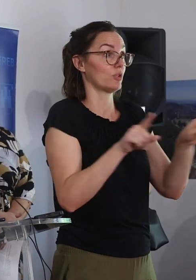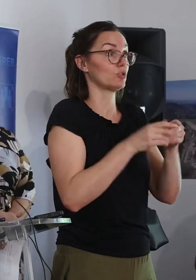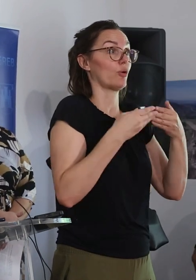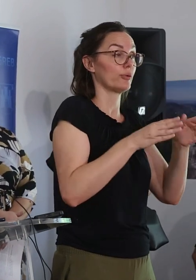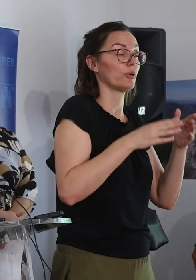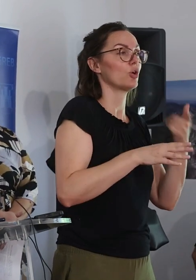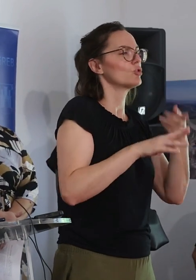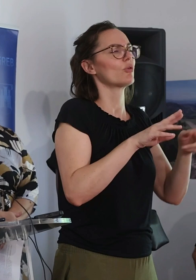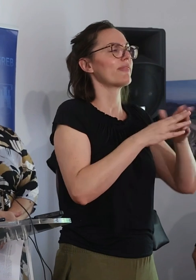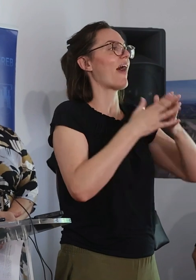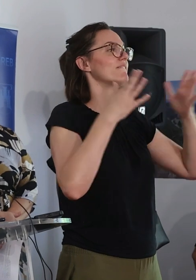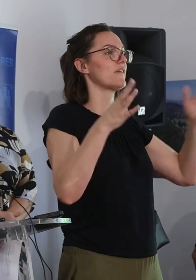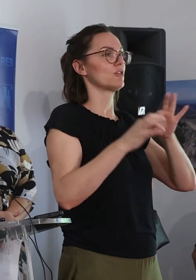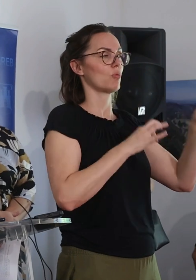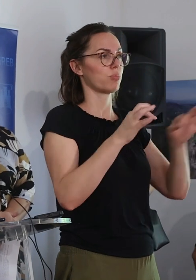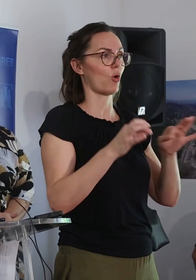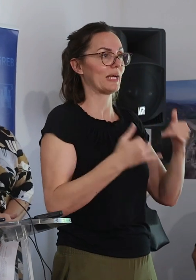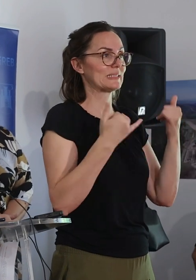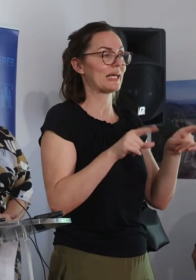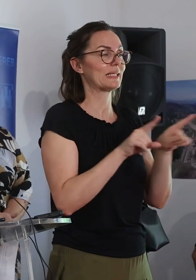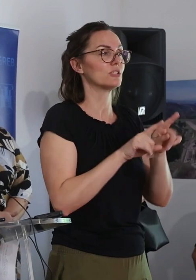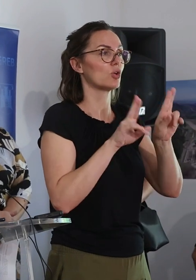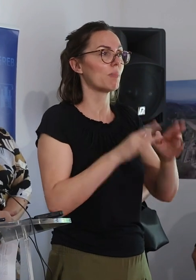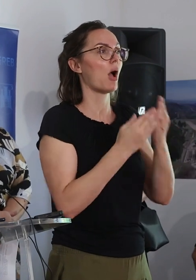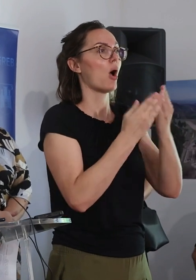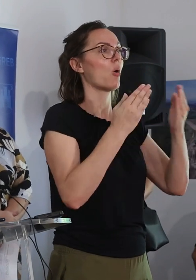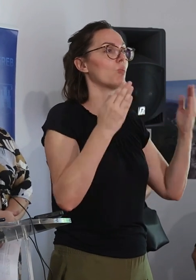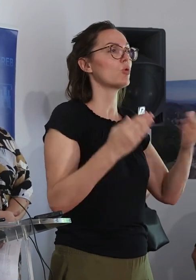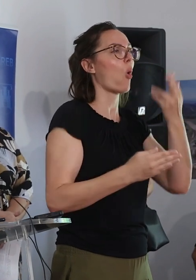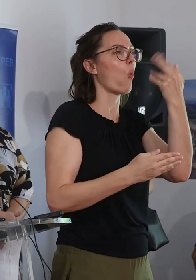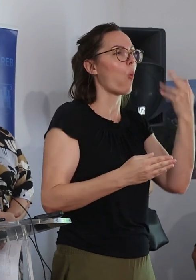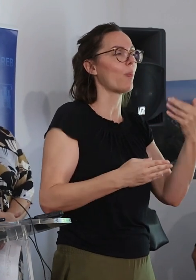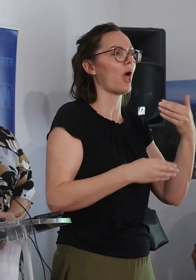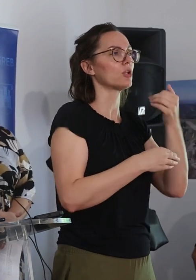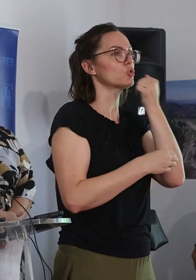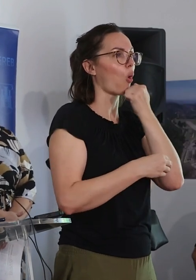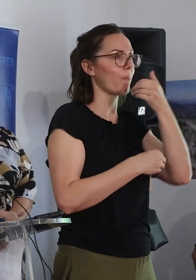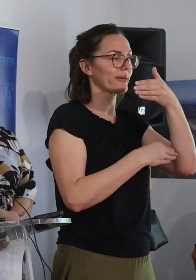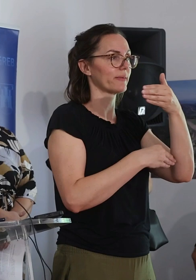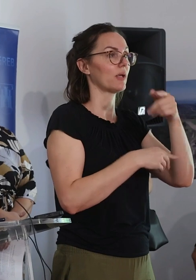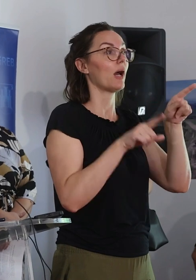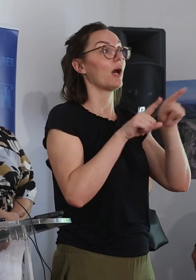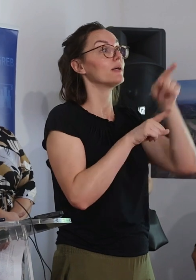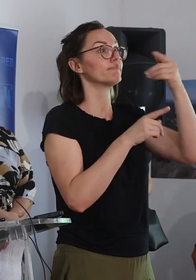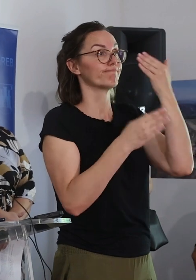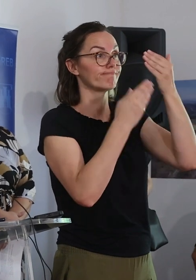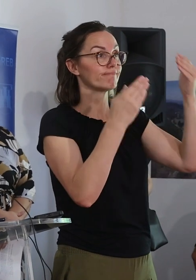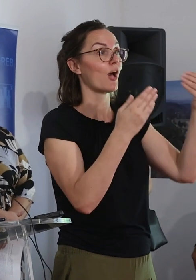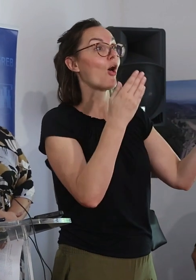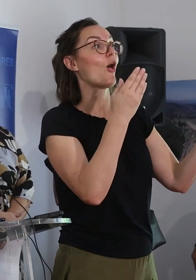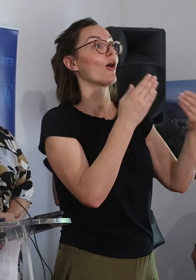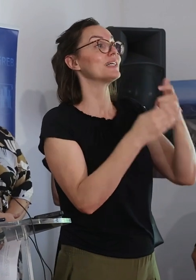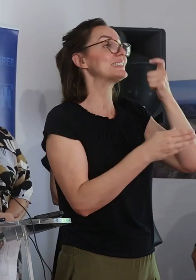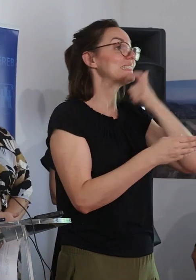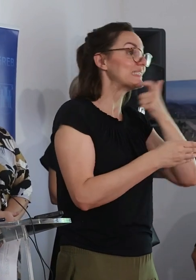ovih najvećih projekata, kao što znate, u tijeku su muzeji za umjetnost i obrt, pa bi tu pozdravio i novog ranotelja, a starog